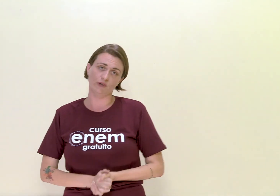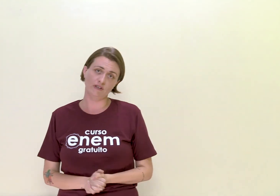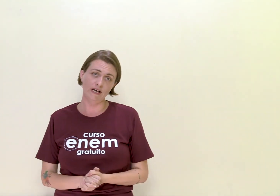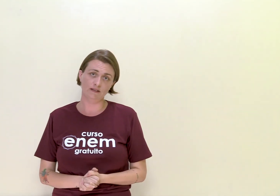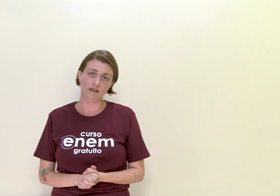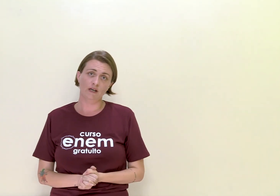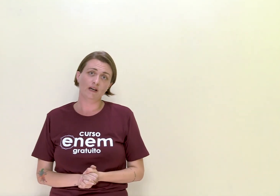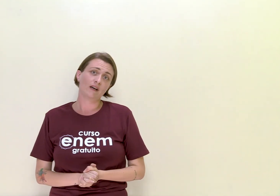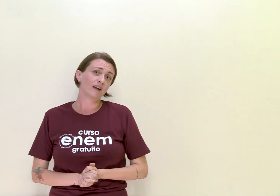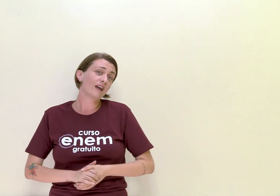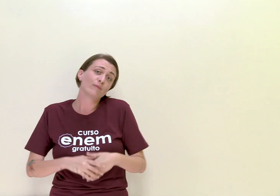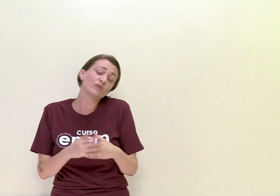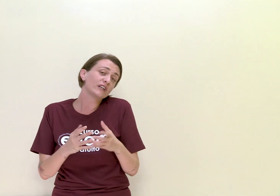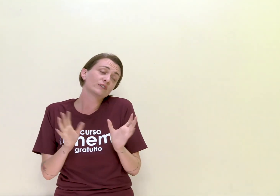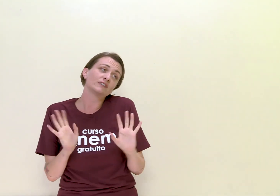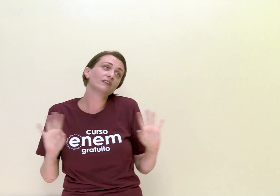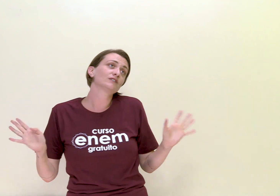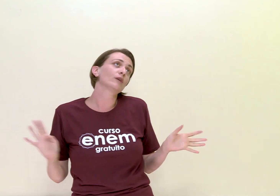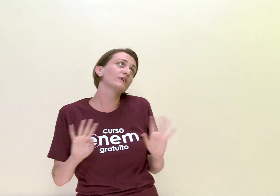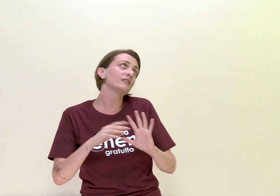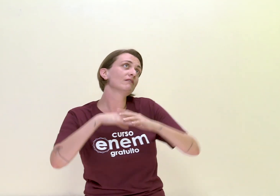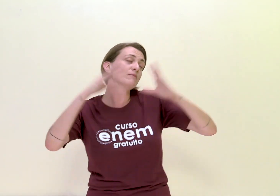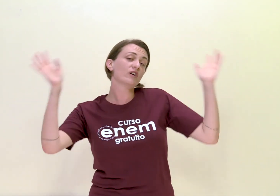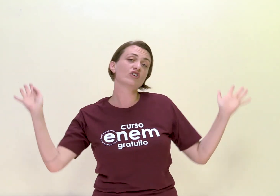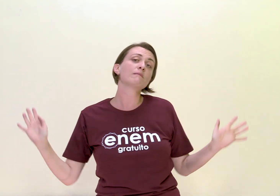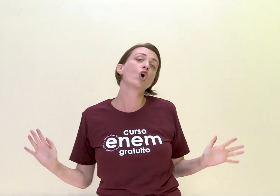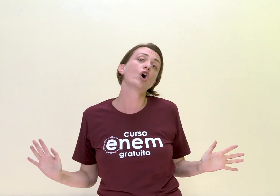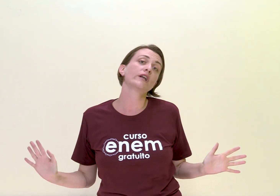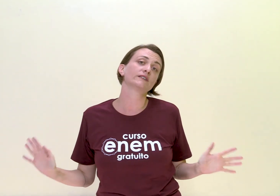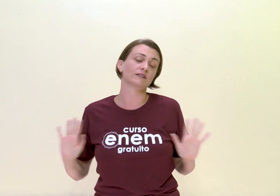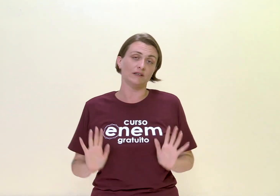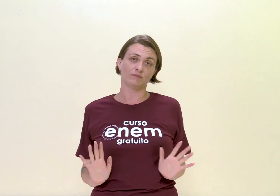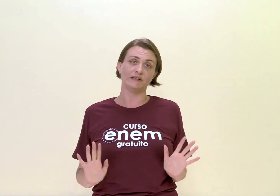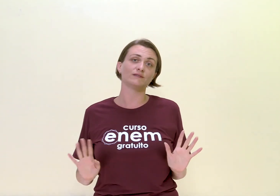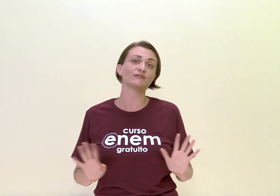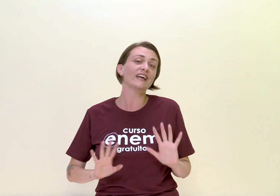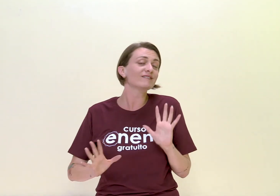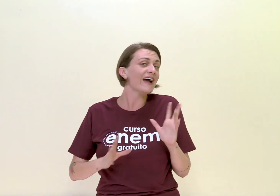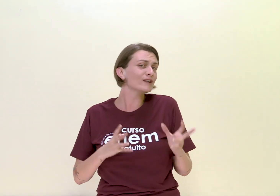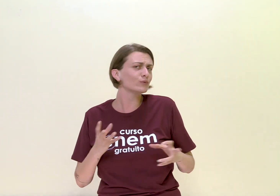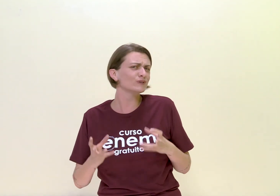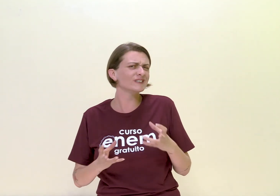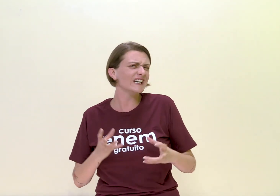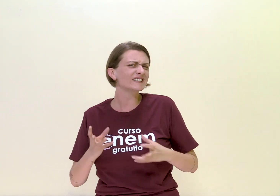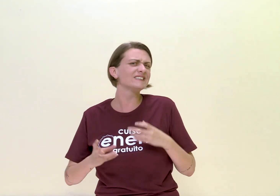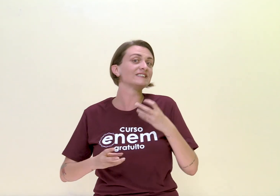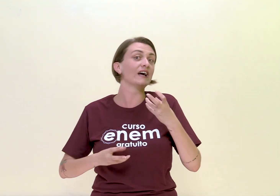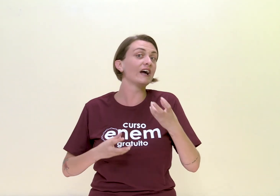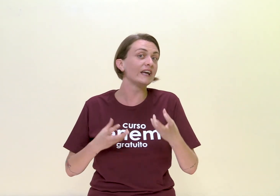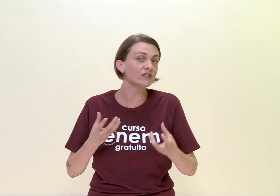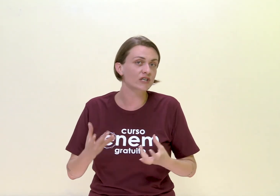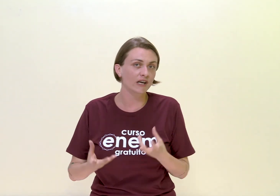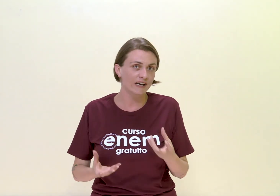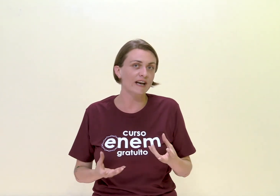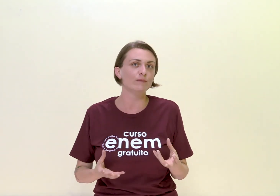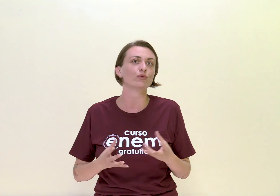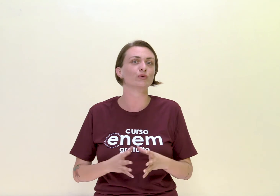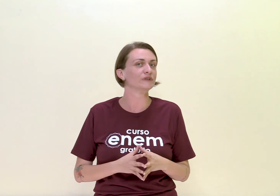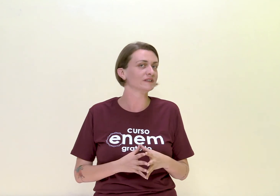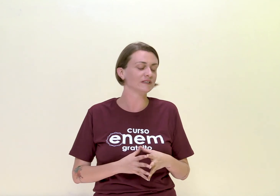coitada. aí é bonito assim, só que tem o amor de amor, assim, mas não tem nada muito interessante em Karamuru nesse